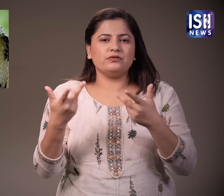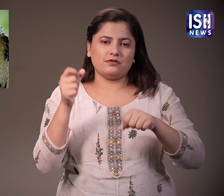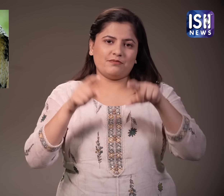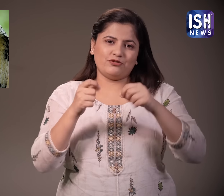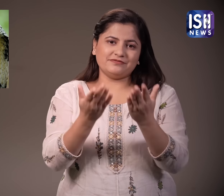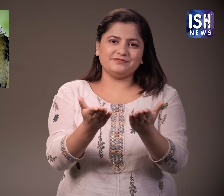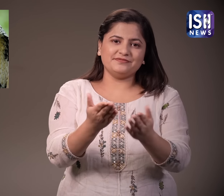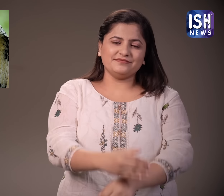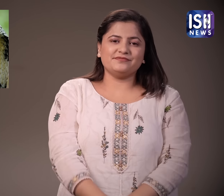हामें कमेंट में ज़रूर बताएं